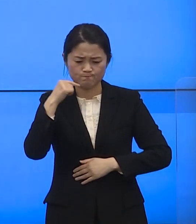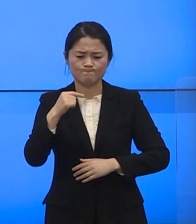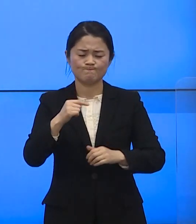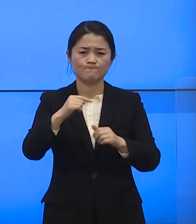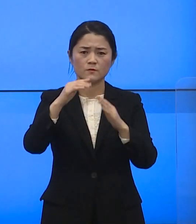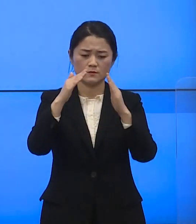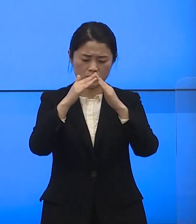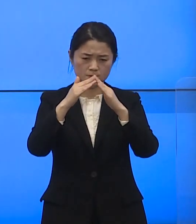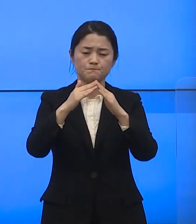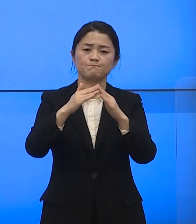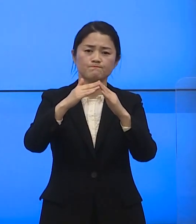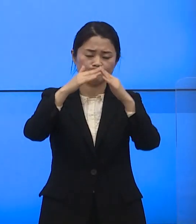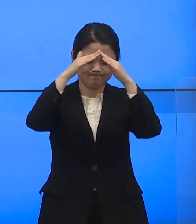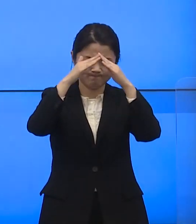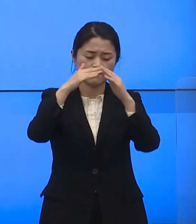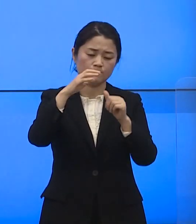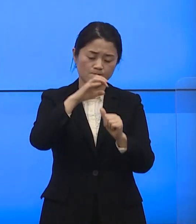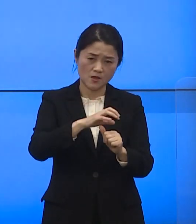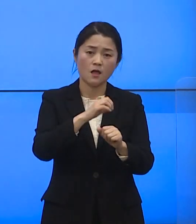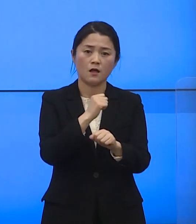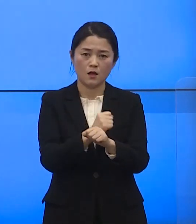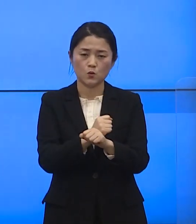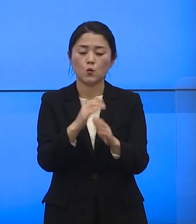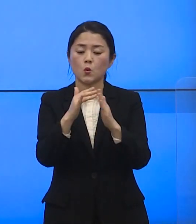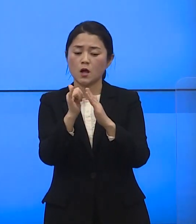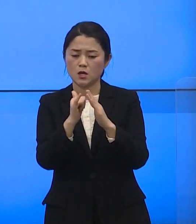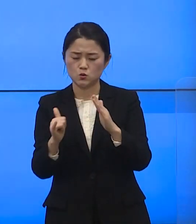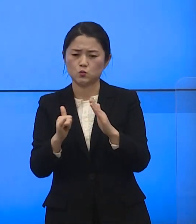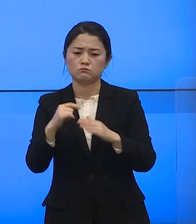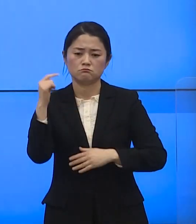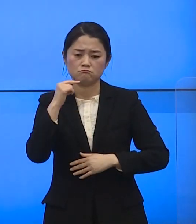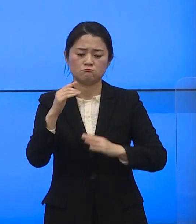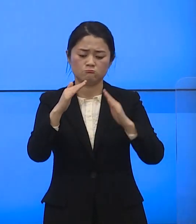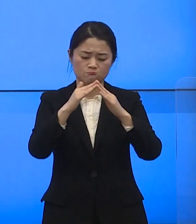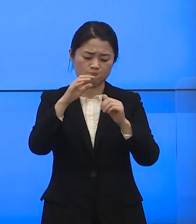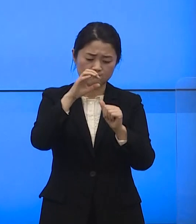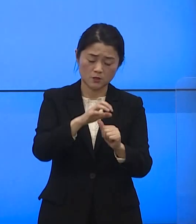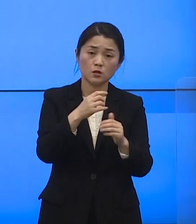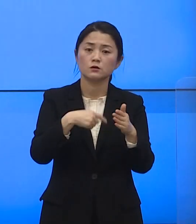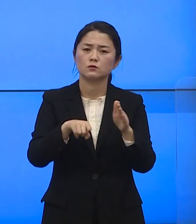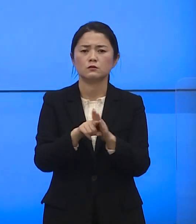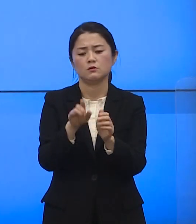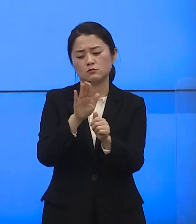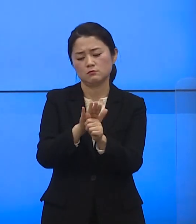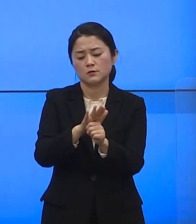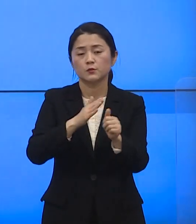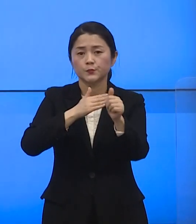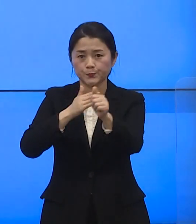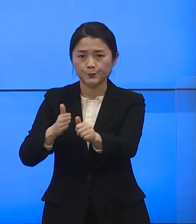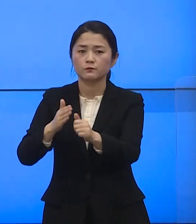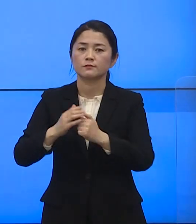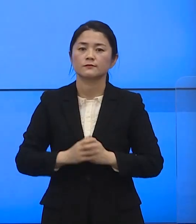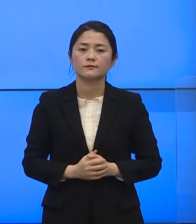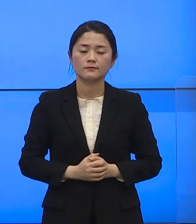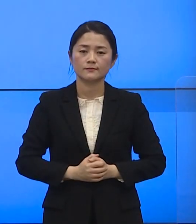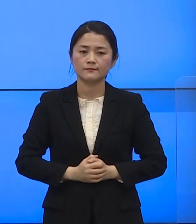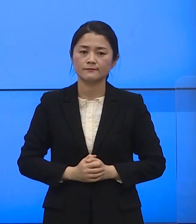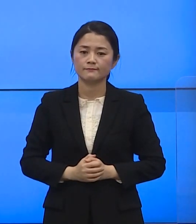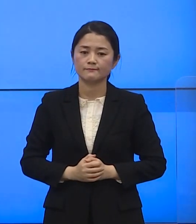주시고 가족들께서는 자가격리가 철저히 이용될 수 있도록 도와주시길 바랍니다